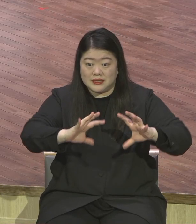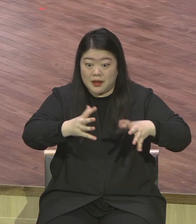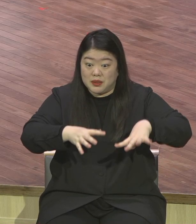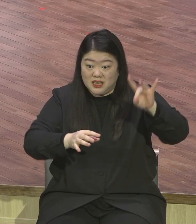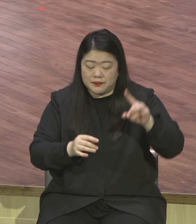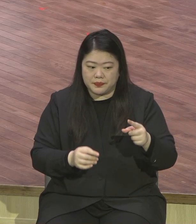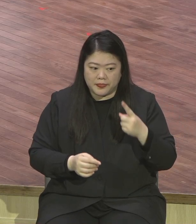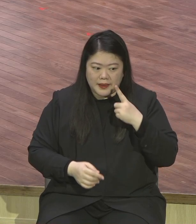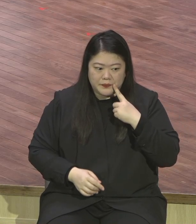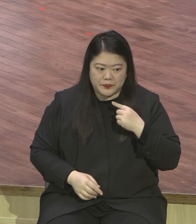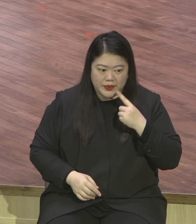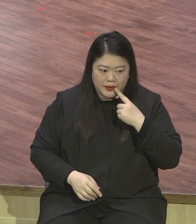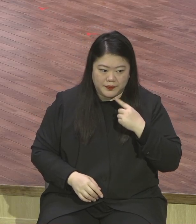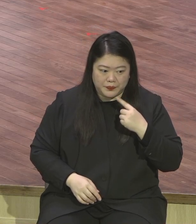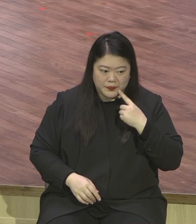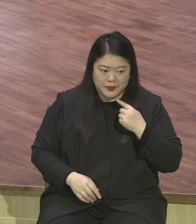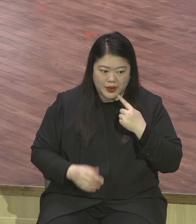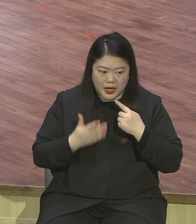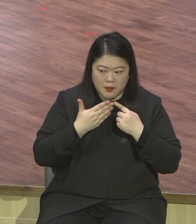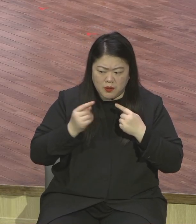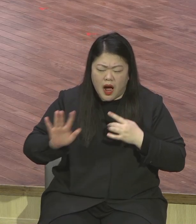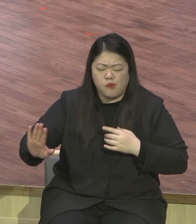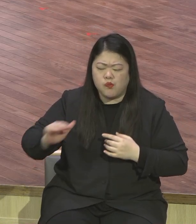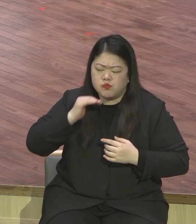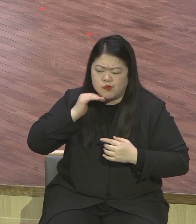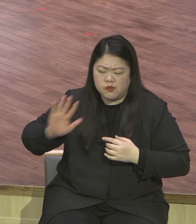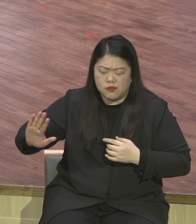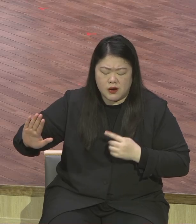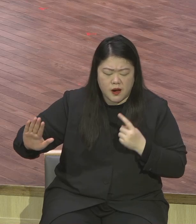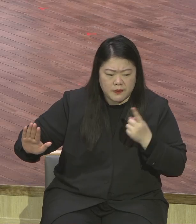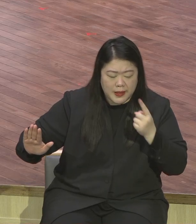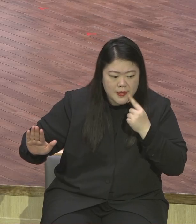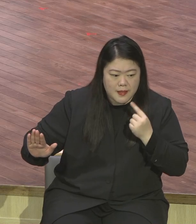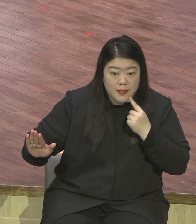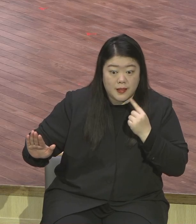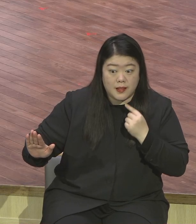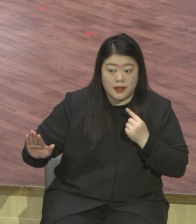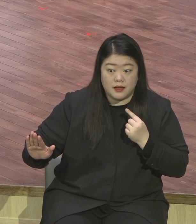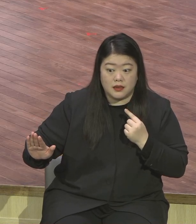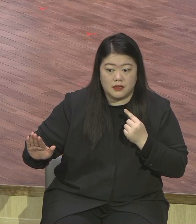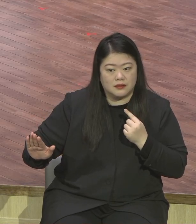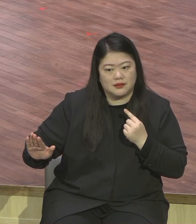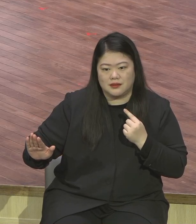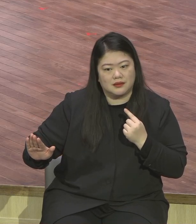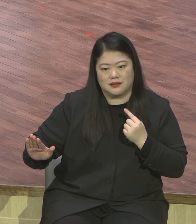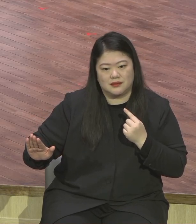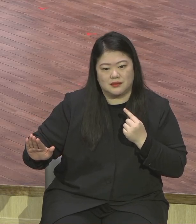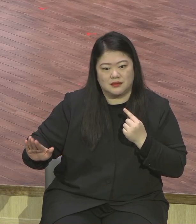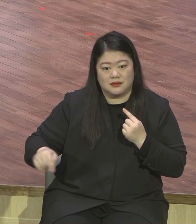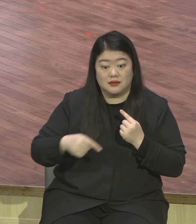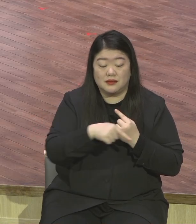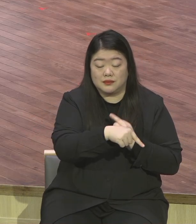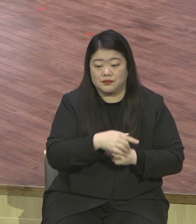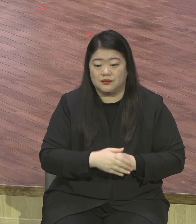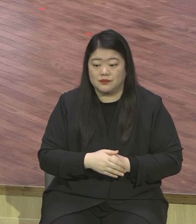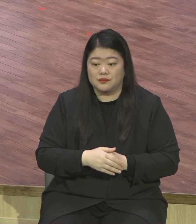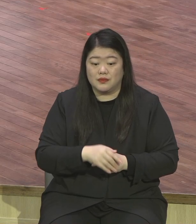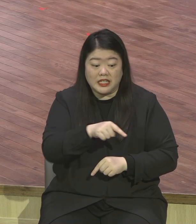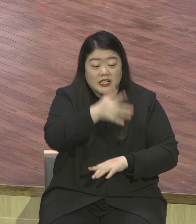몰입해서 살아본들 나중에 다 다 무르신다니까요. 그게 다 바벨탑이라고 성경이 말하잖아요. 그러니까 그 나라와 그 이름